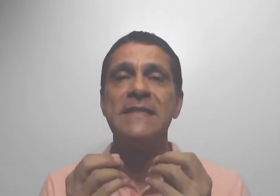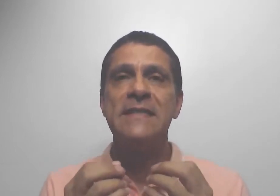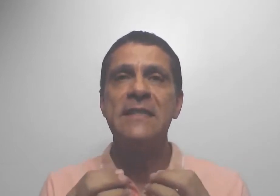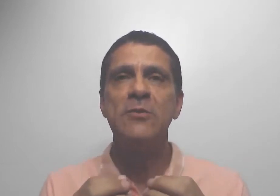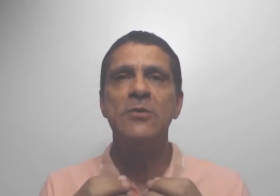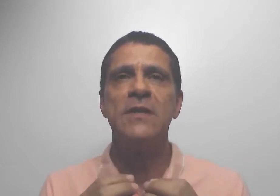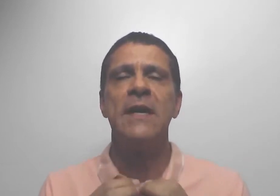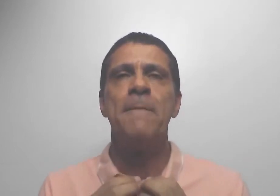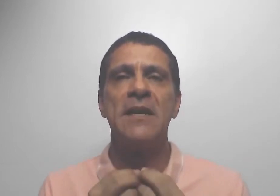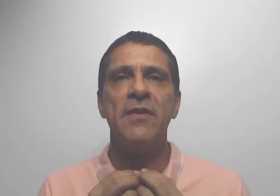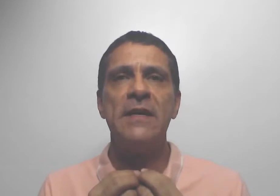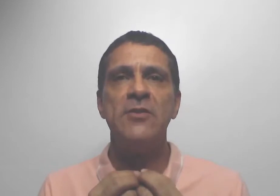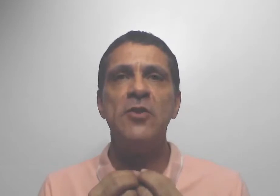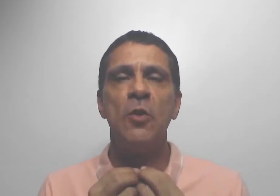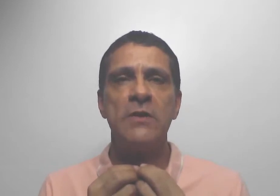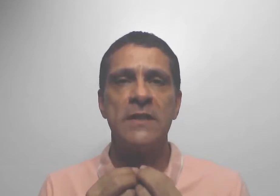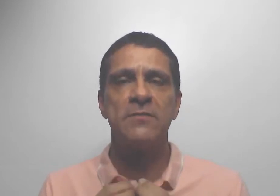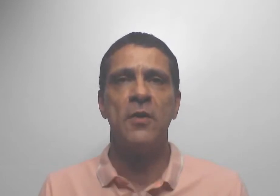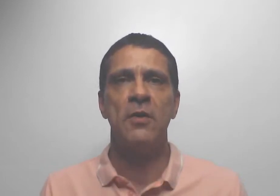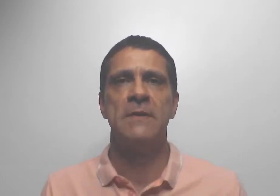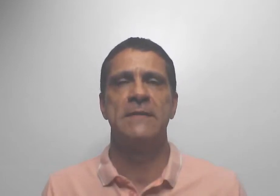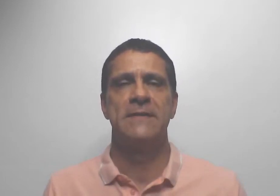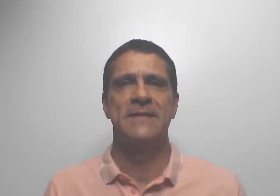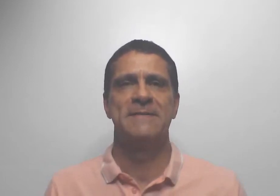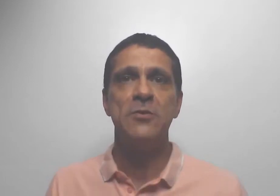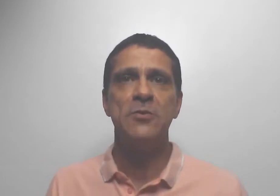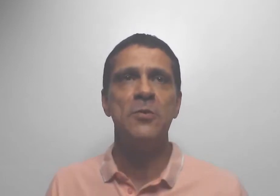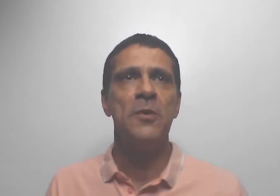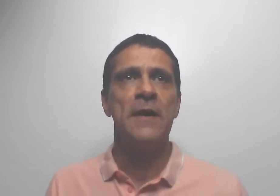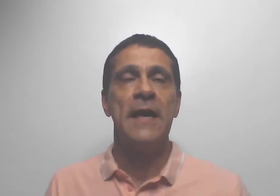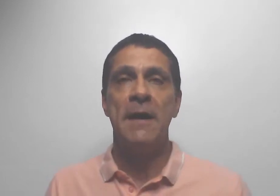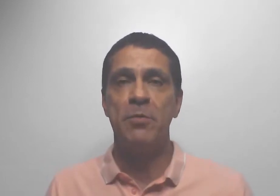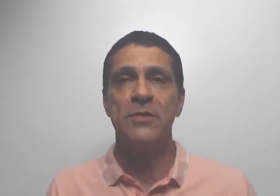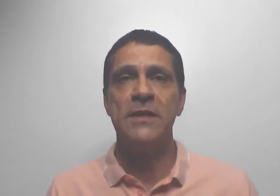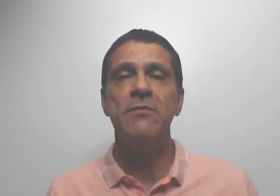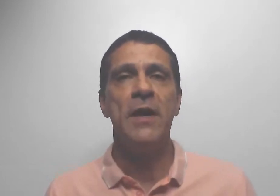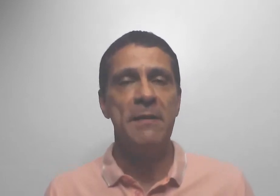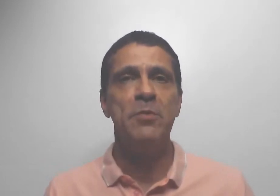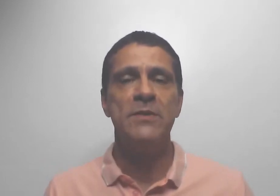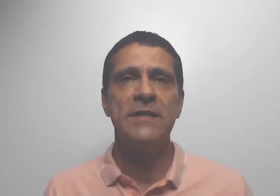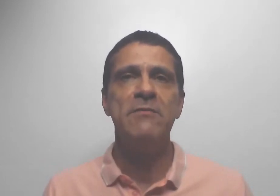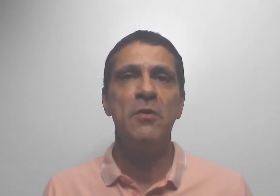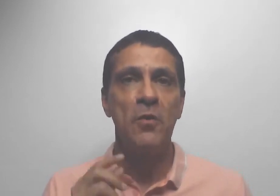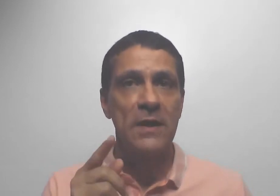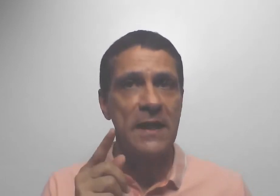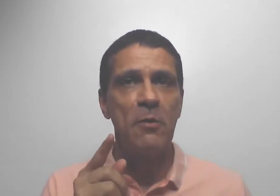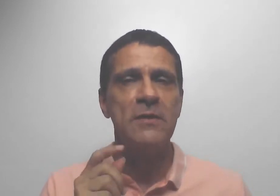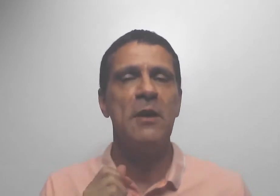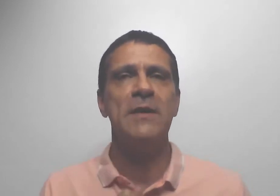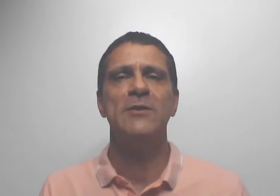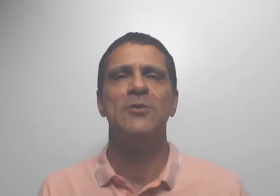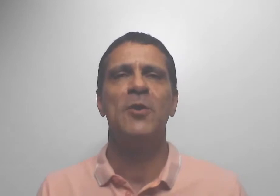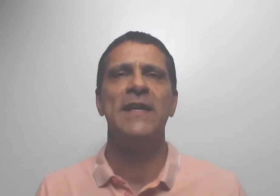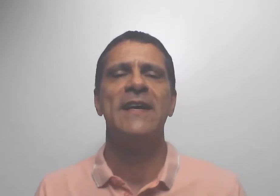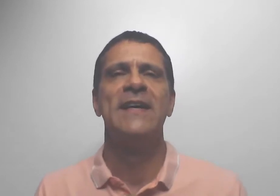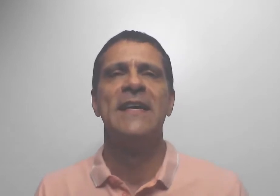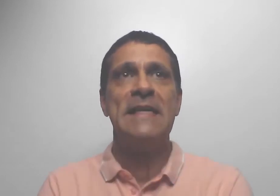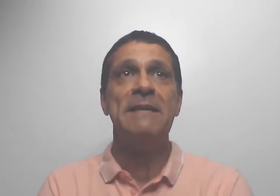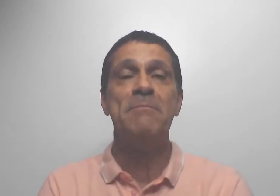sentidos, através de outras formas. Isso é possível? É possível. Eu vou até contar uma história que